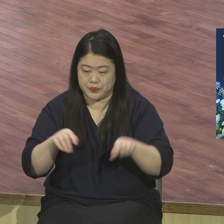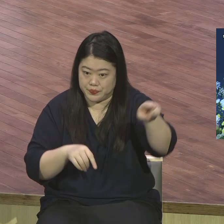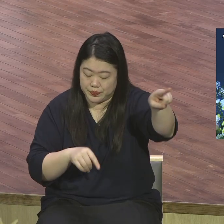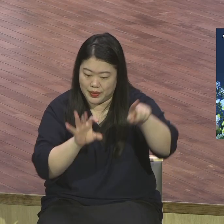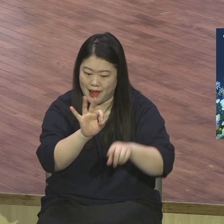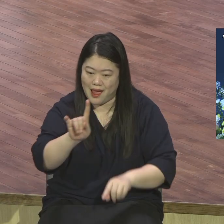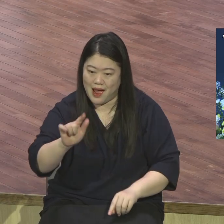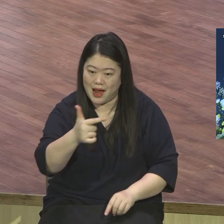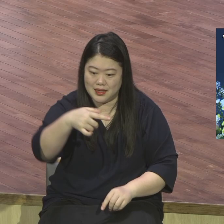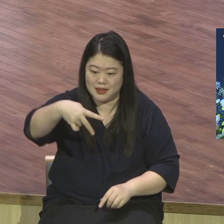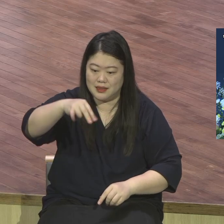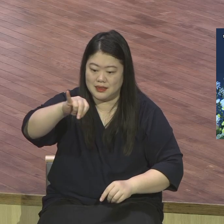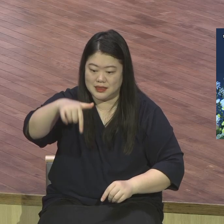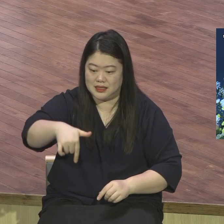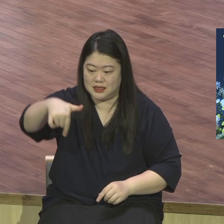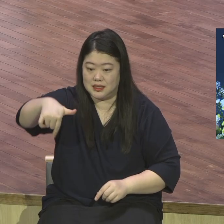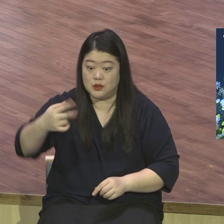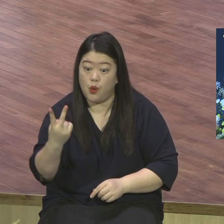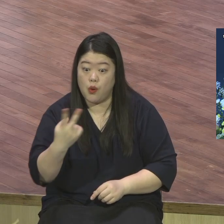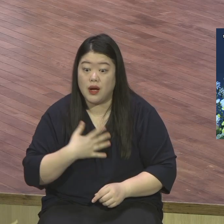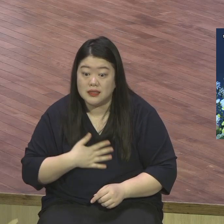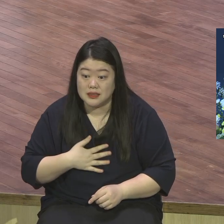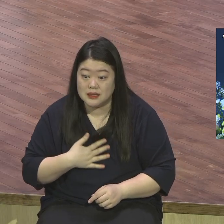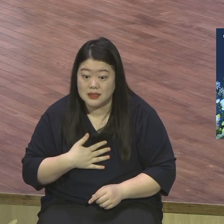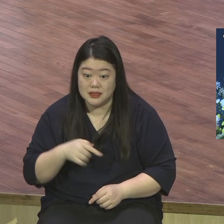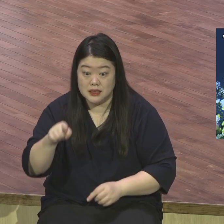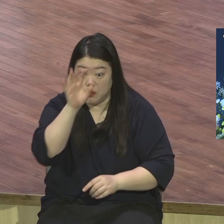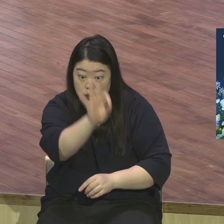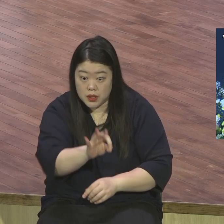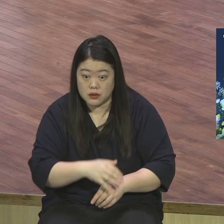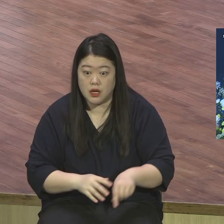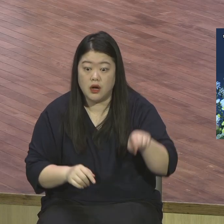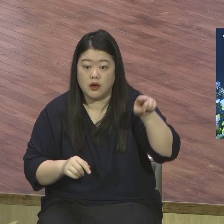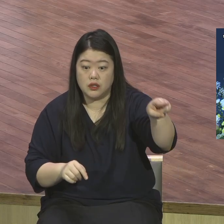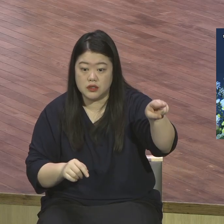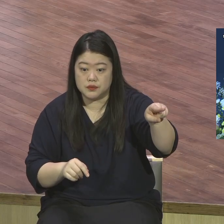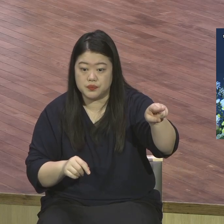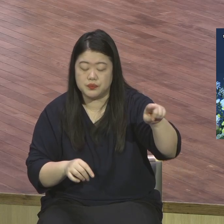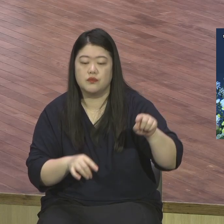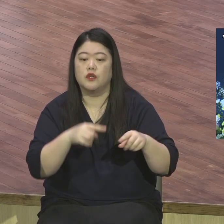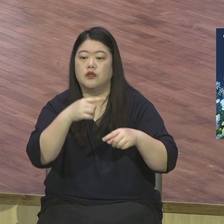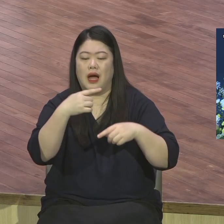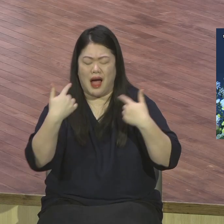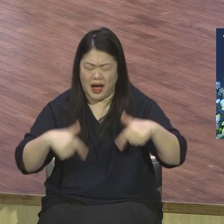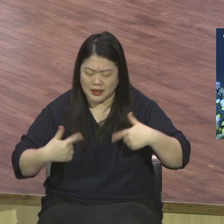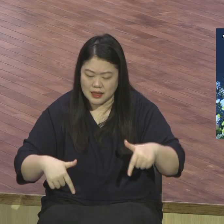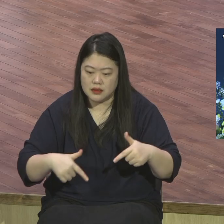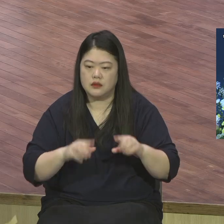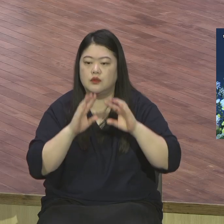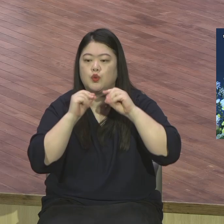토요일이 안식일이 어때? 성제의 토요일이지 주일이라고 주일날을 그렇게 안식하느냐